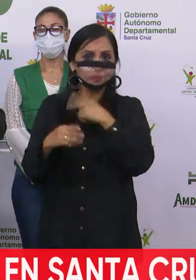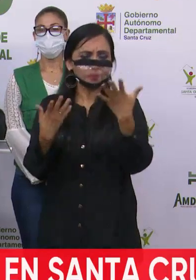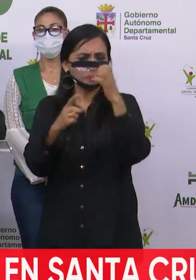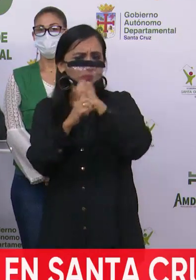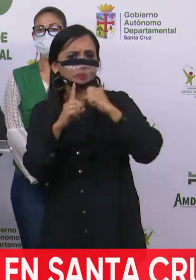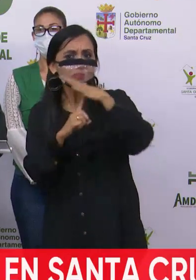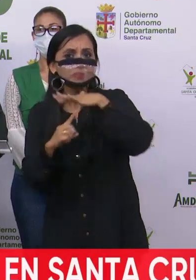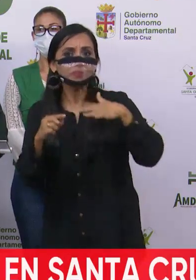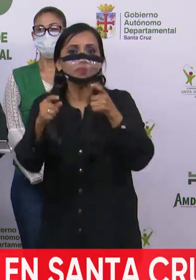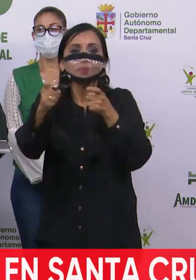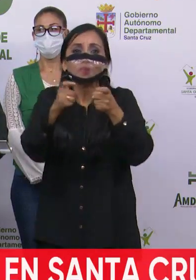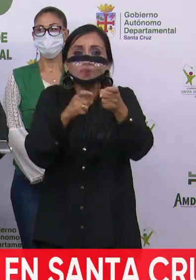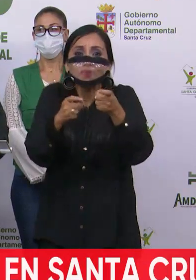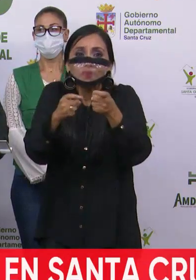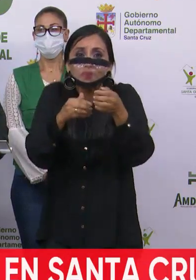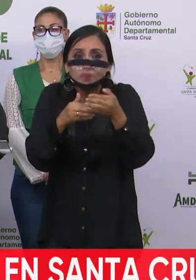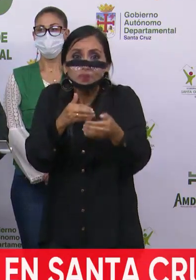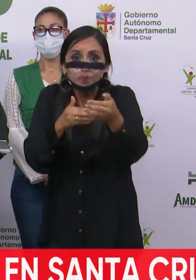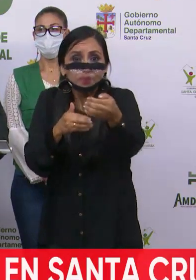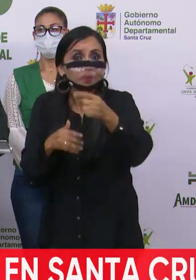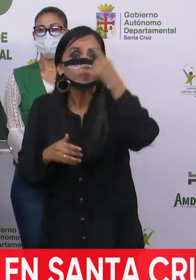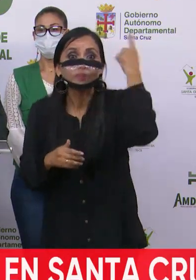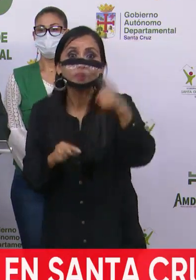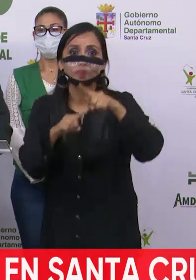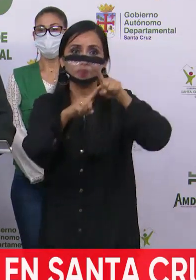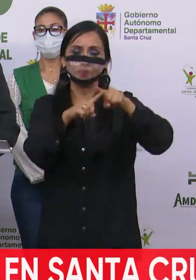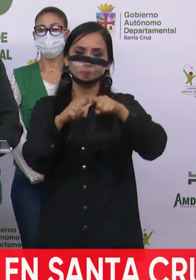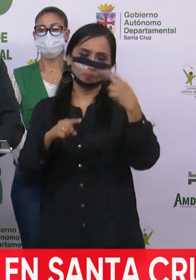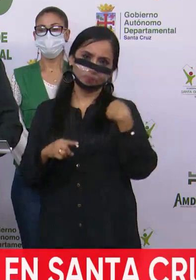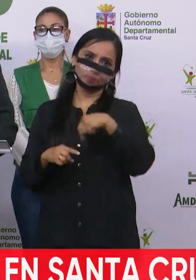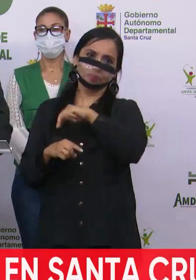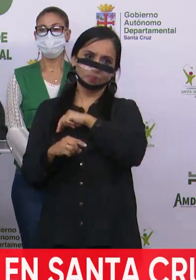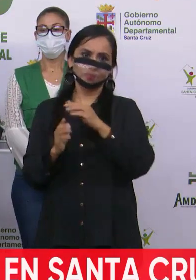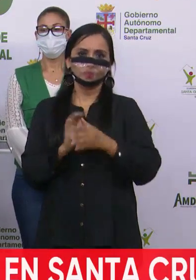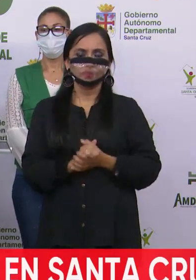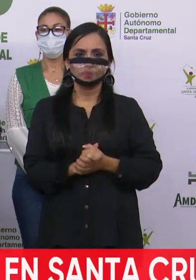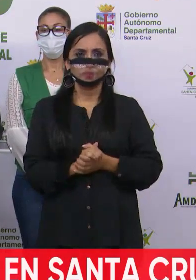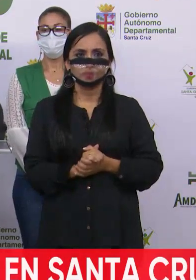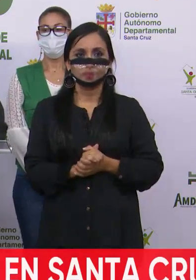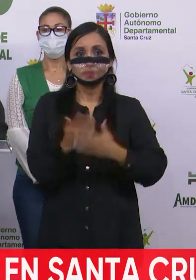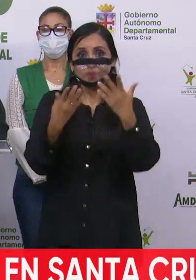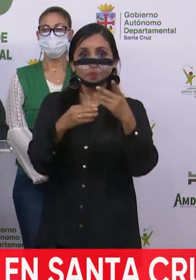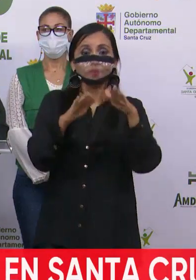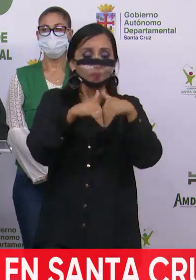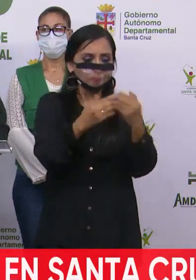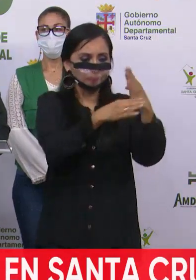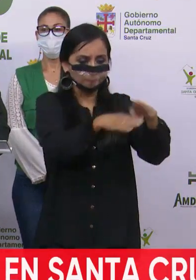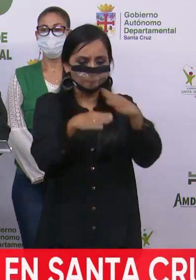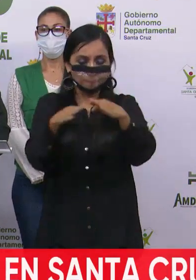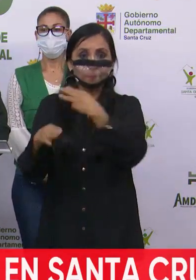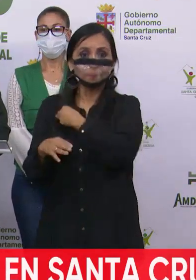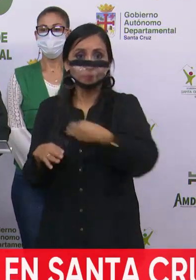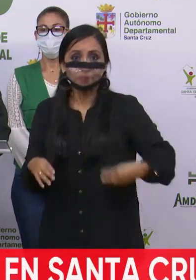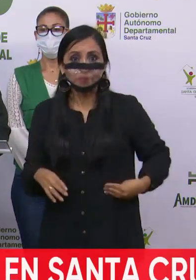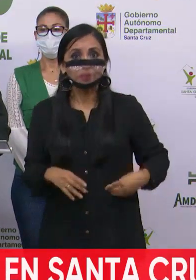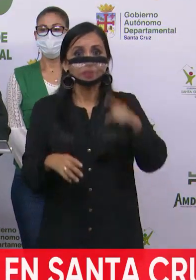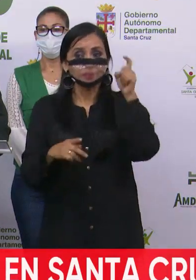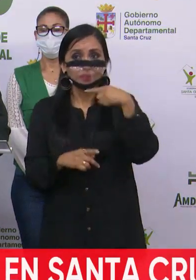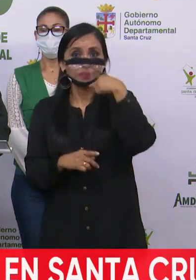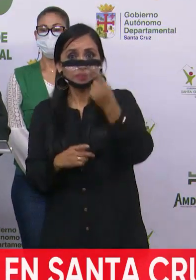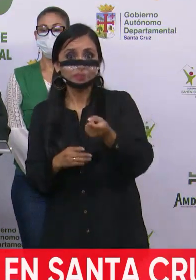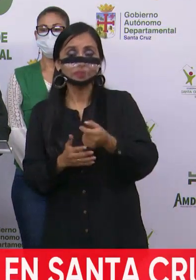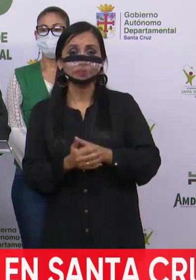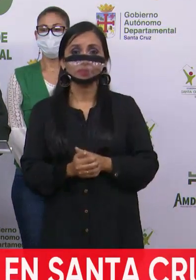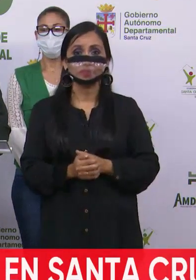una situación de control de la enfermedad y que solo depende de nosotros. En la distribución por municipios hay que decir que